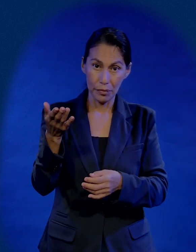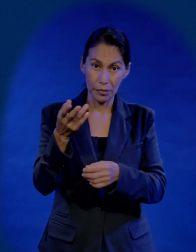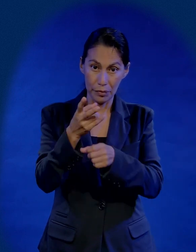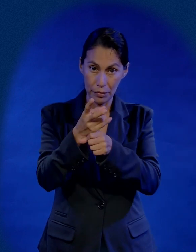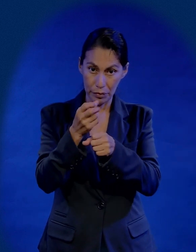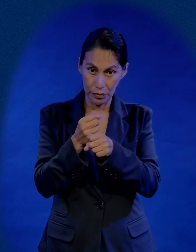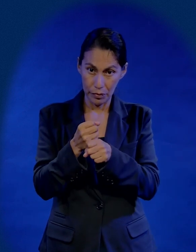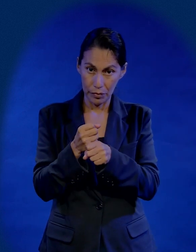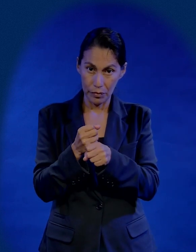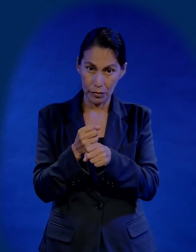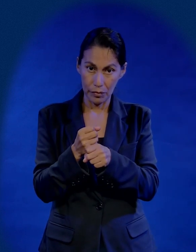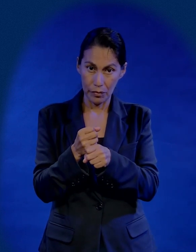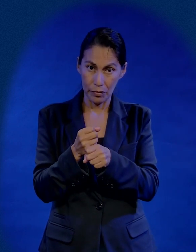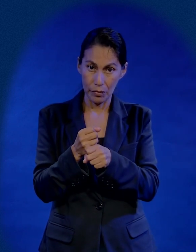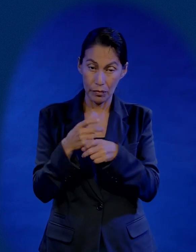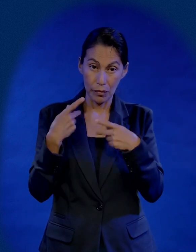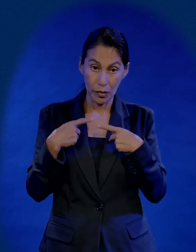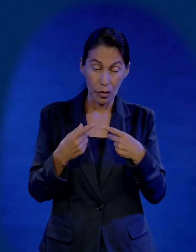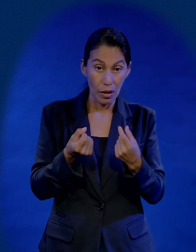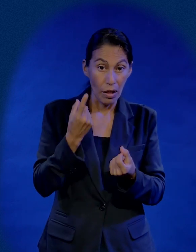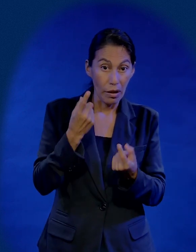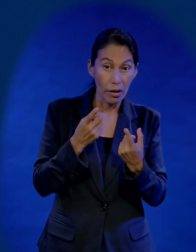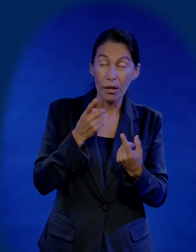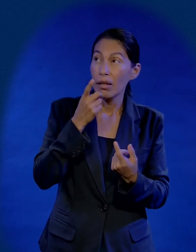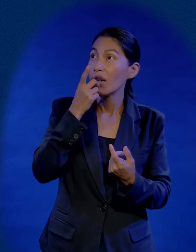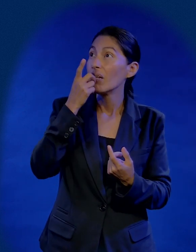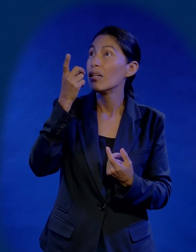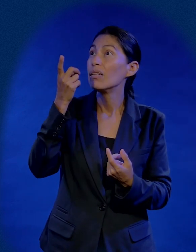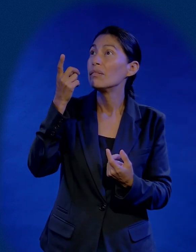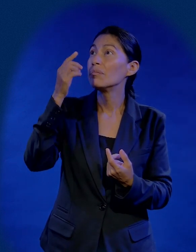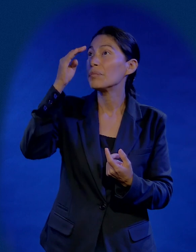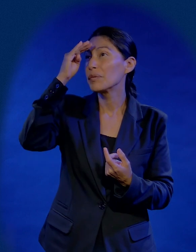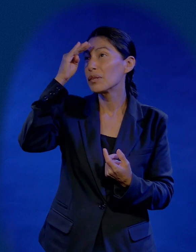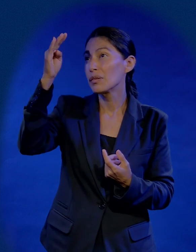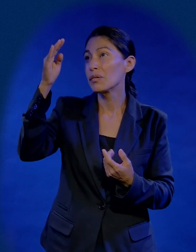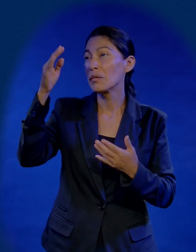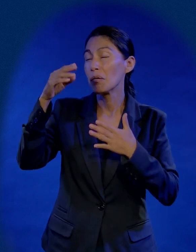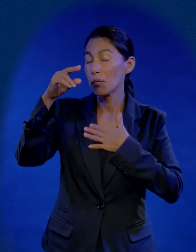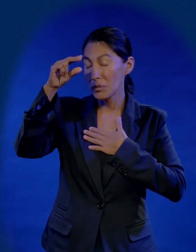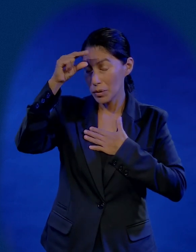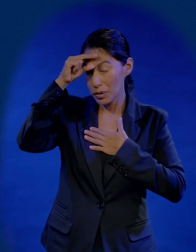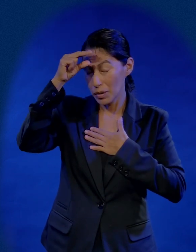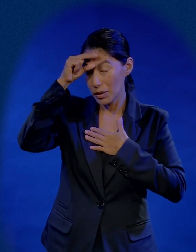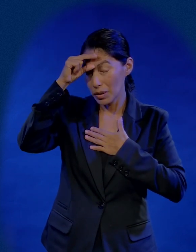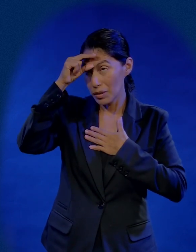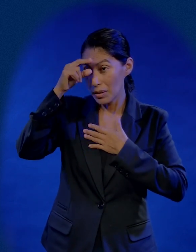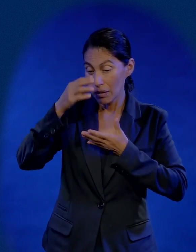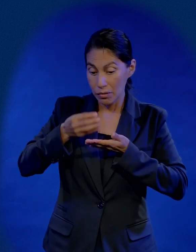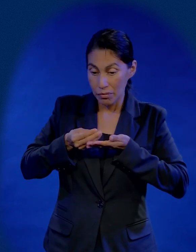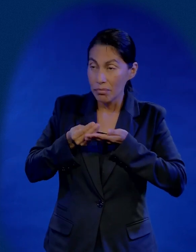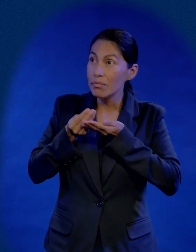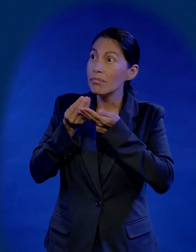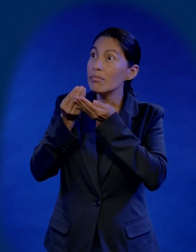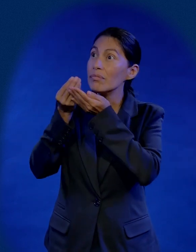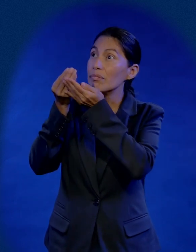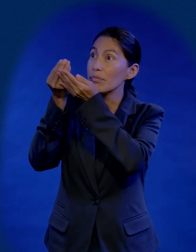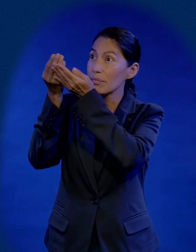aquella persona que quiera decirle al Señor Señor ¿sabes una cosa? yo pongo mi inteligencia a tu